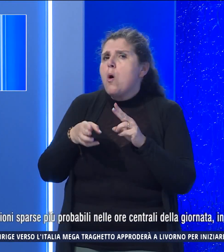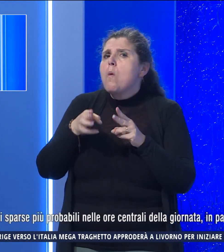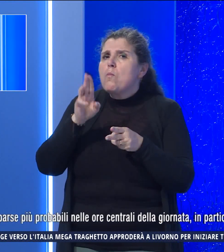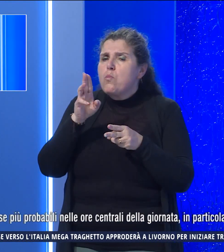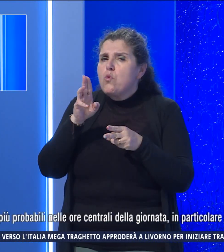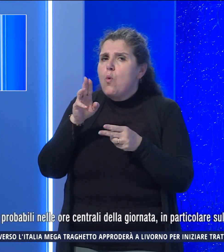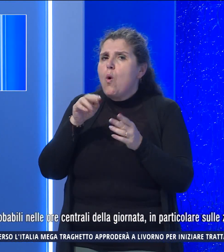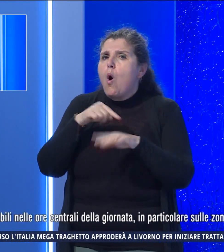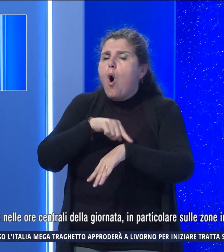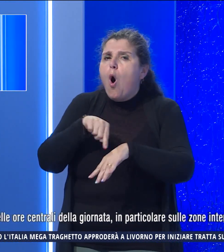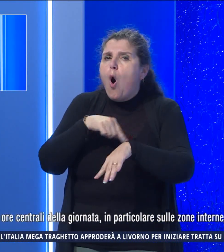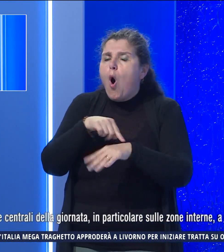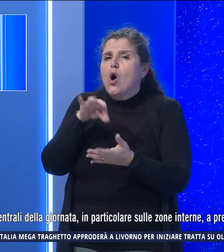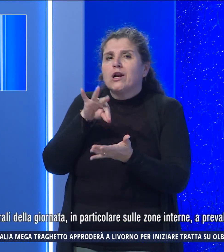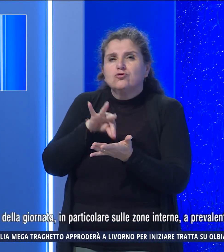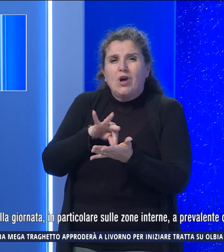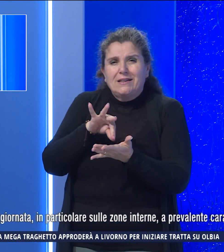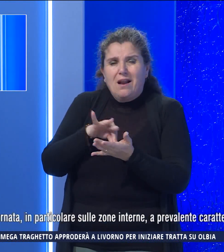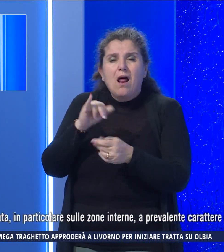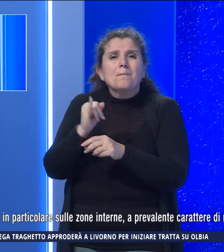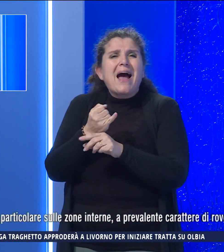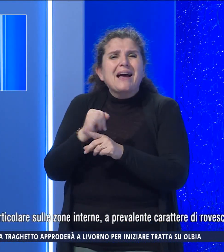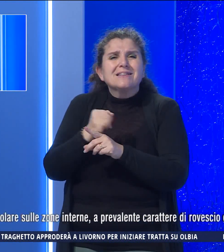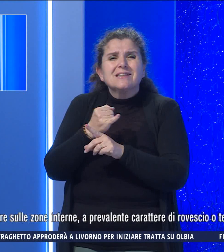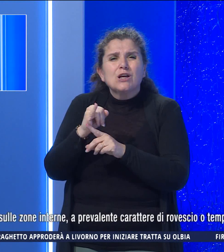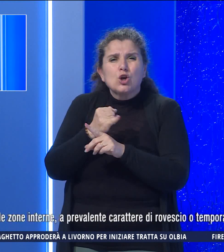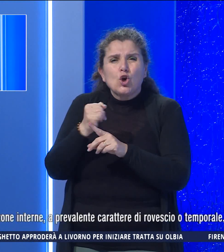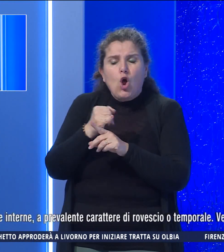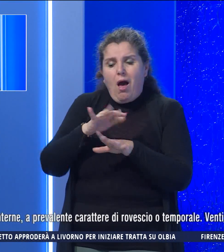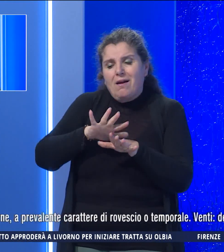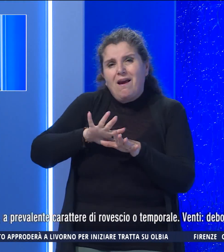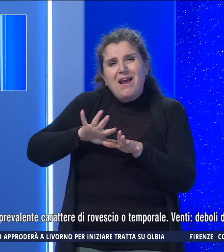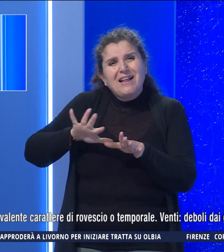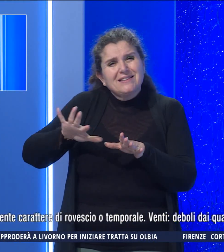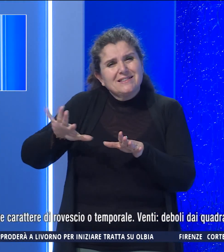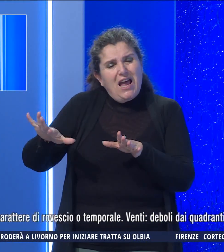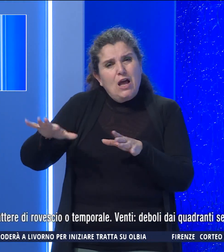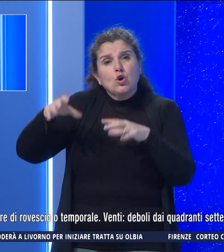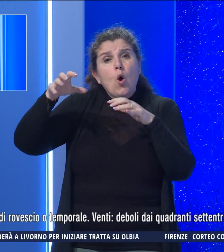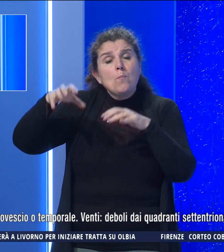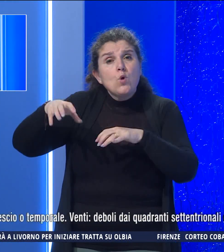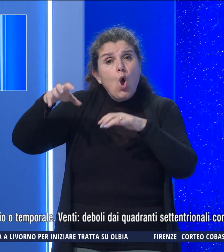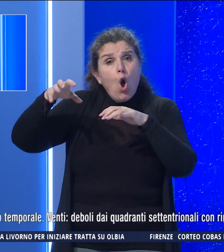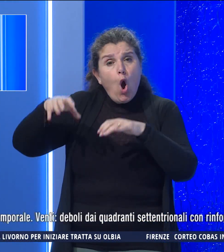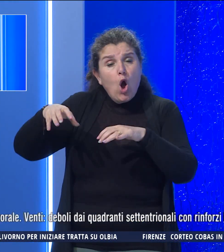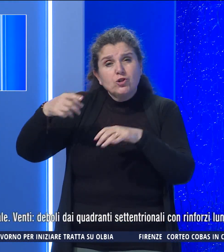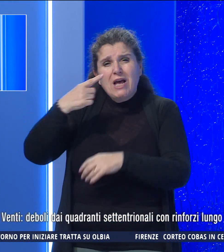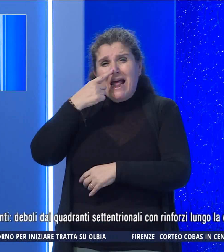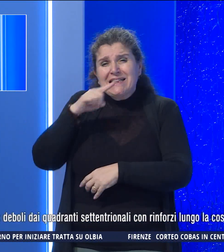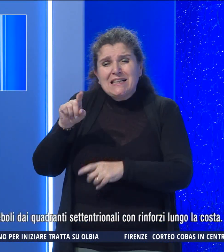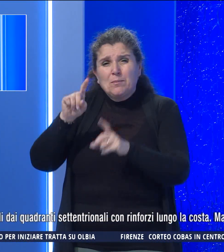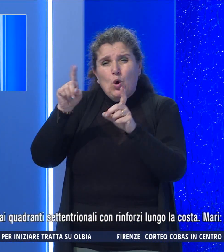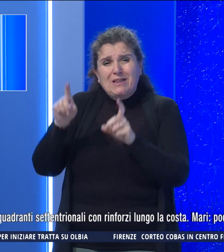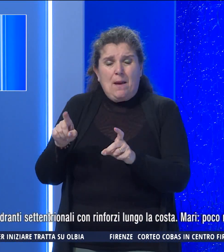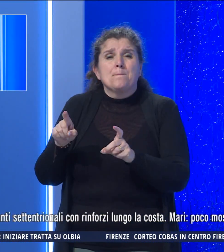nelle ore centrali della giornata in particolare sulle zone interne precipitazioni a prevalente carattere di